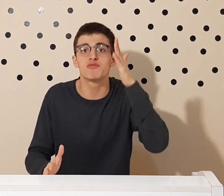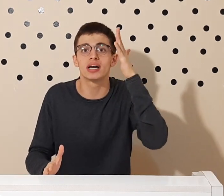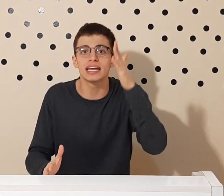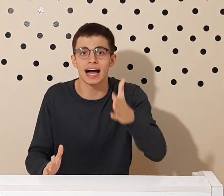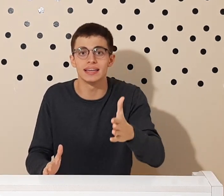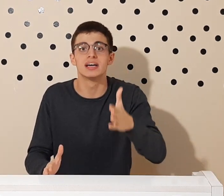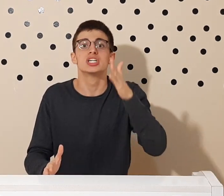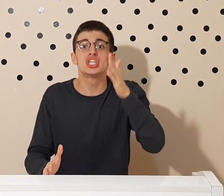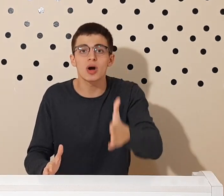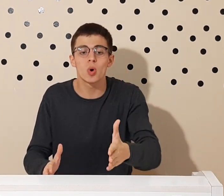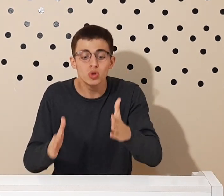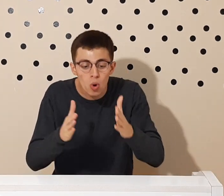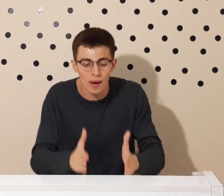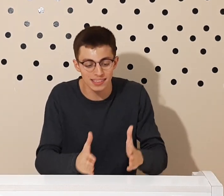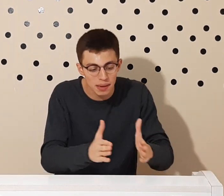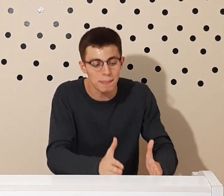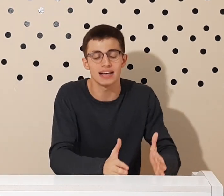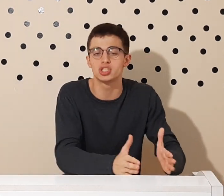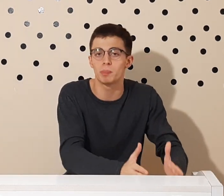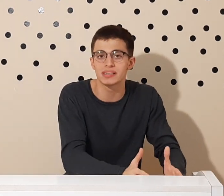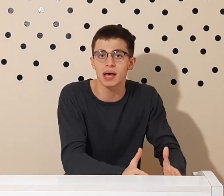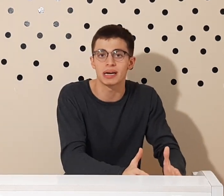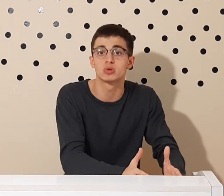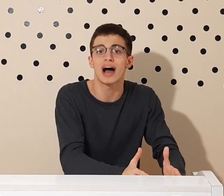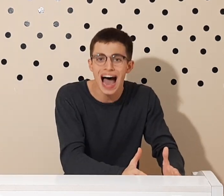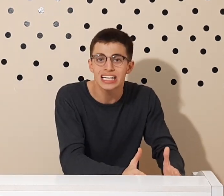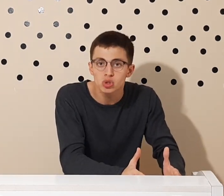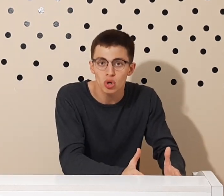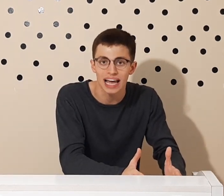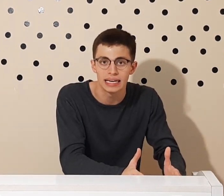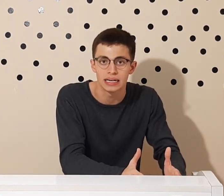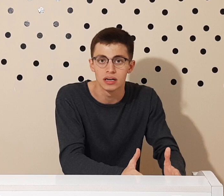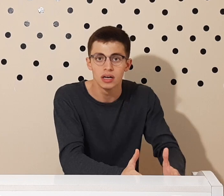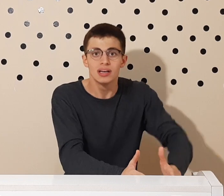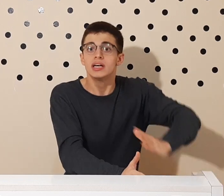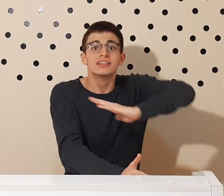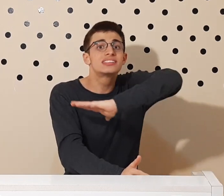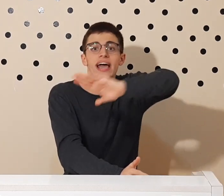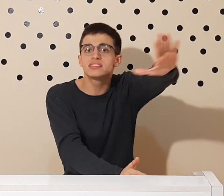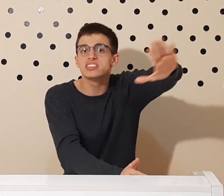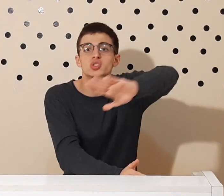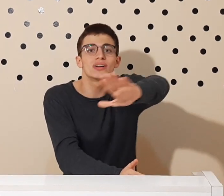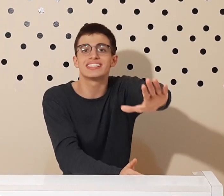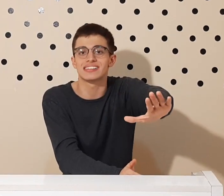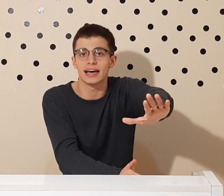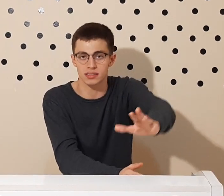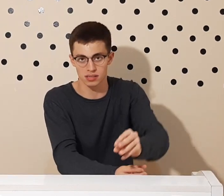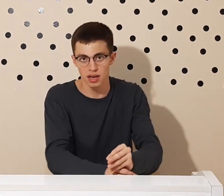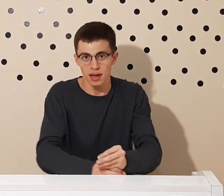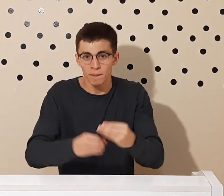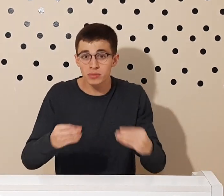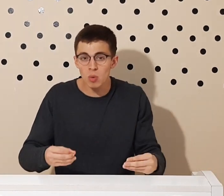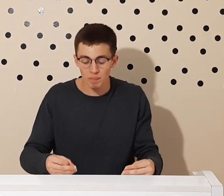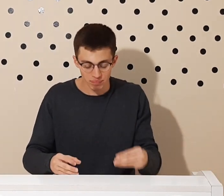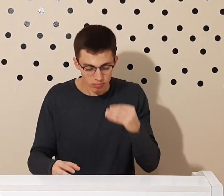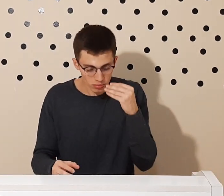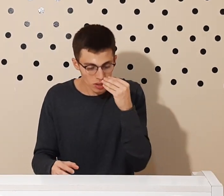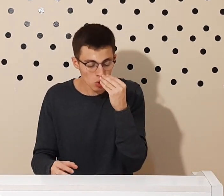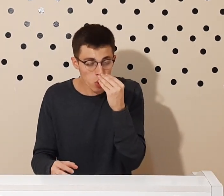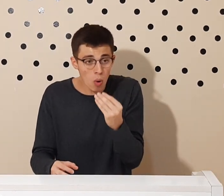foi criada de acordo com essa base de pensamento aristotélica. Ciências de todas as áreas. Então qual